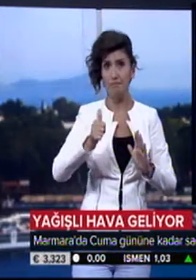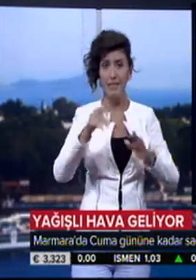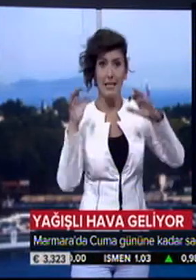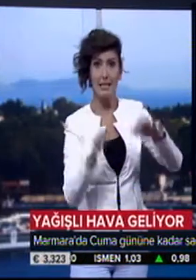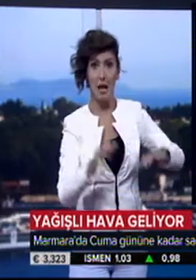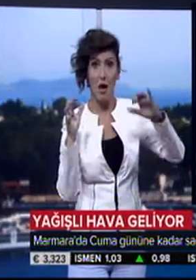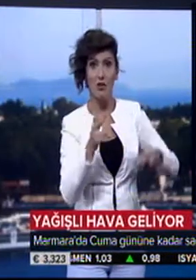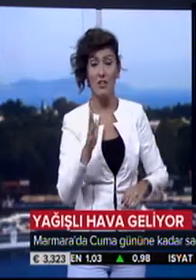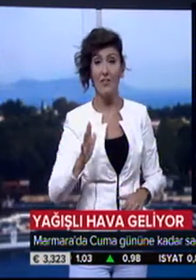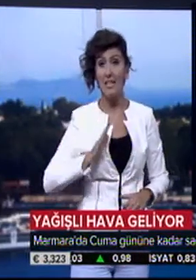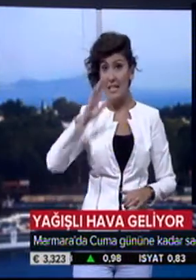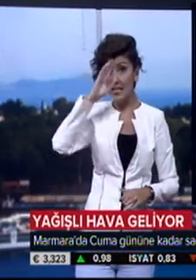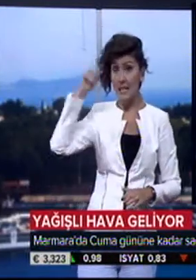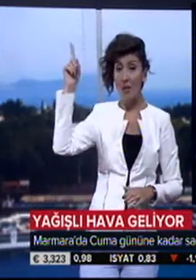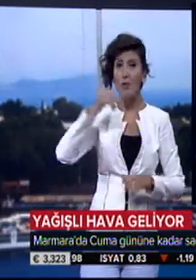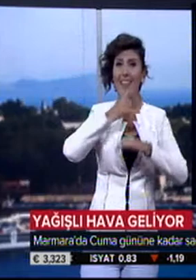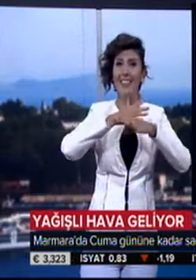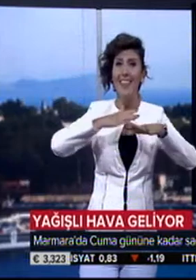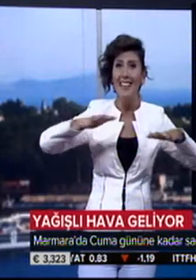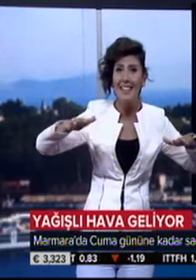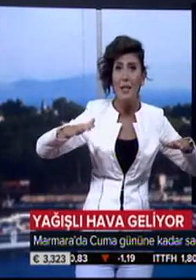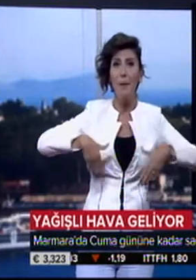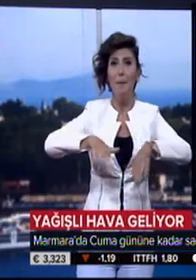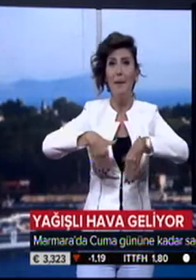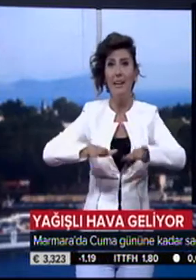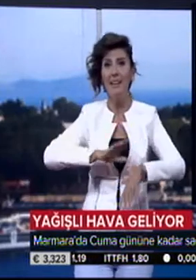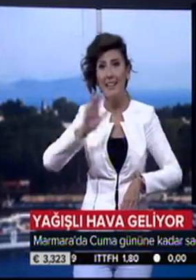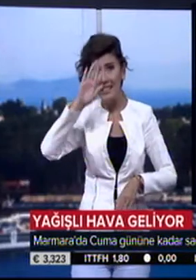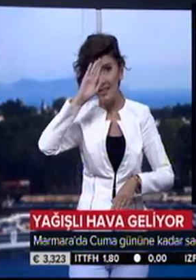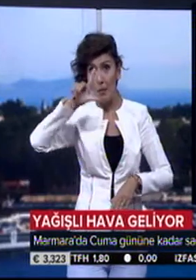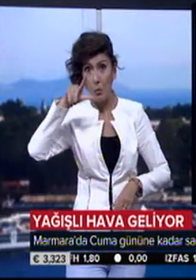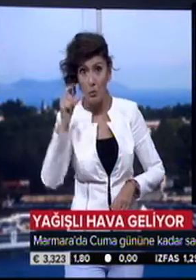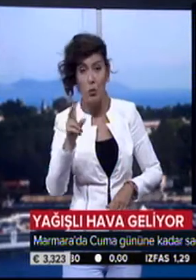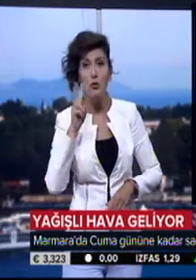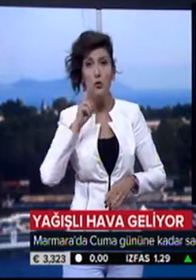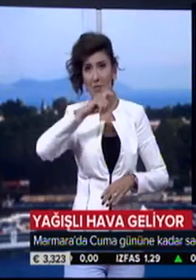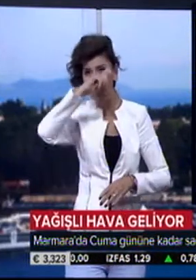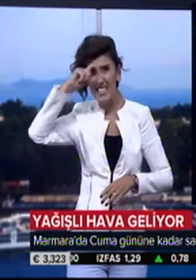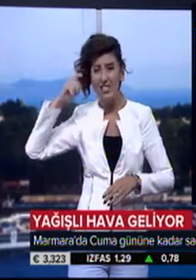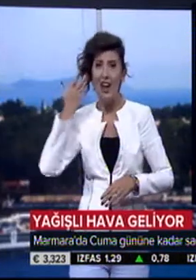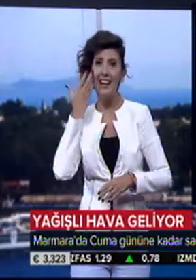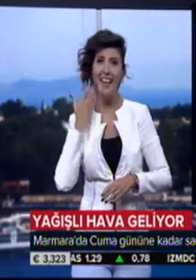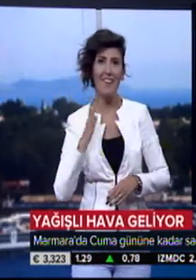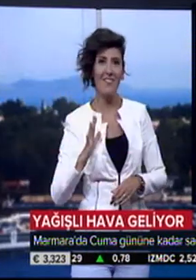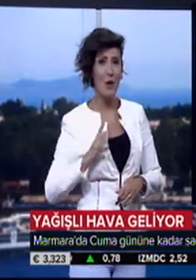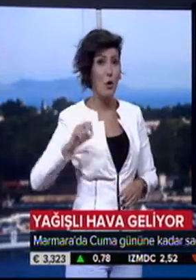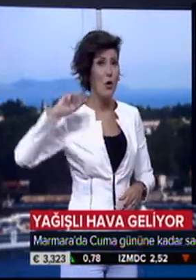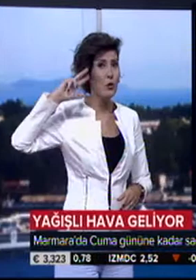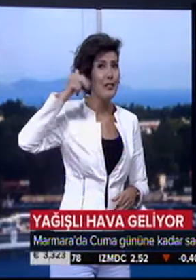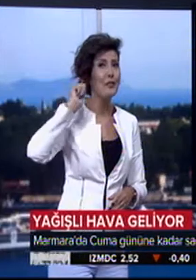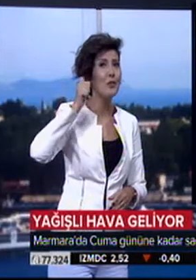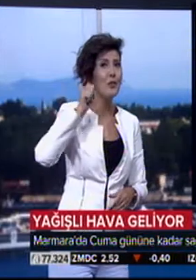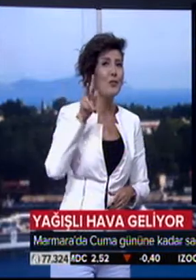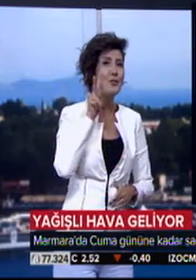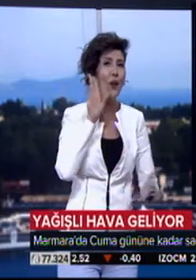yağış etkili olacak. İstanbul'da ise sahiller ve piknik alanlarına giden İstanbullular son sıcakların keyfini sürüyor. Güneşli şeyin son günleri